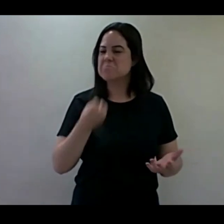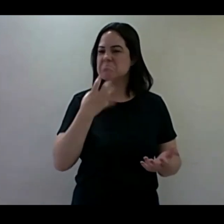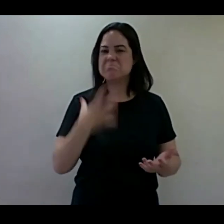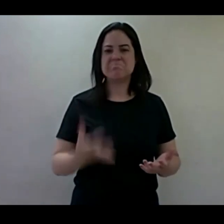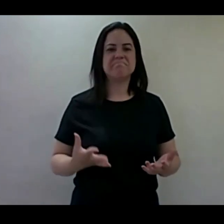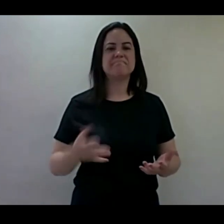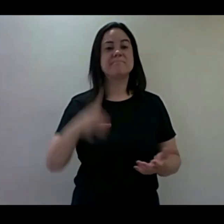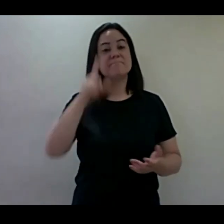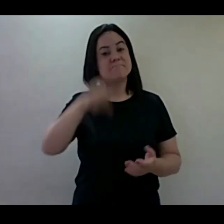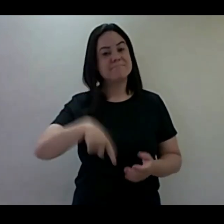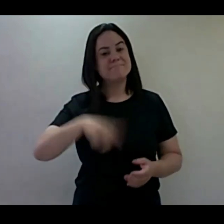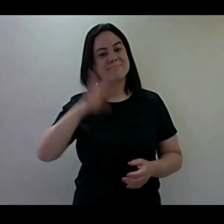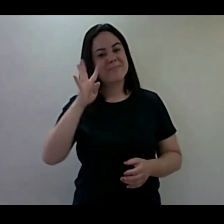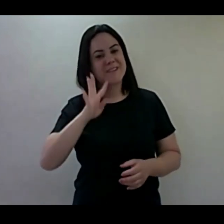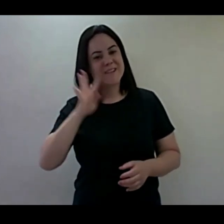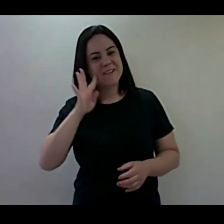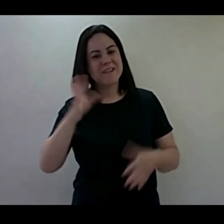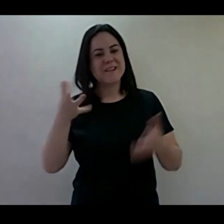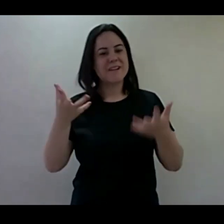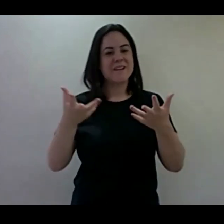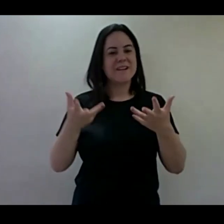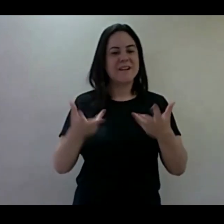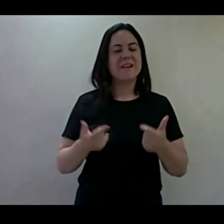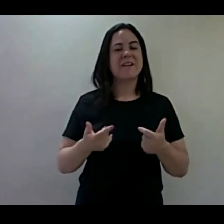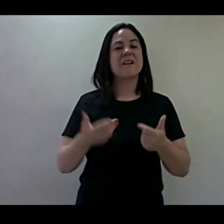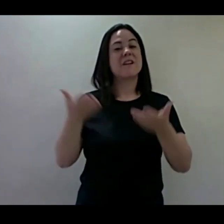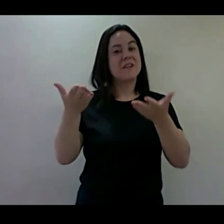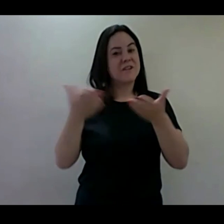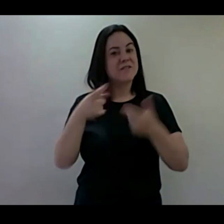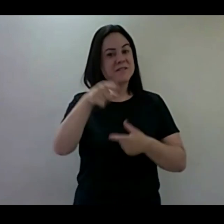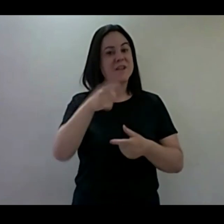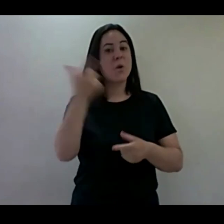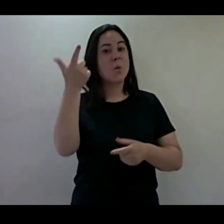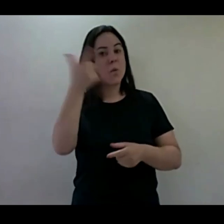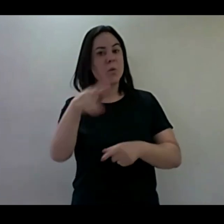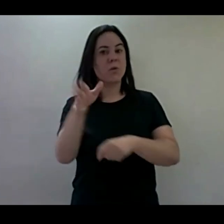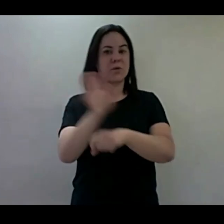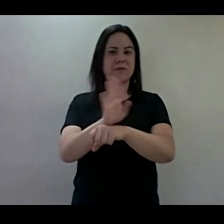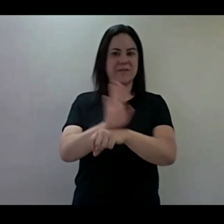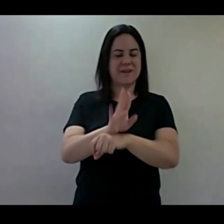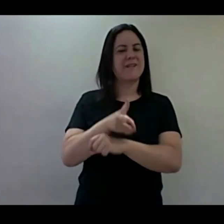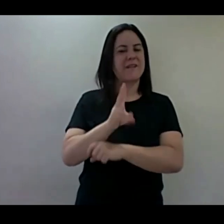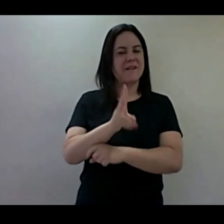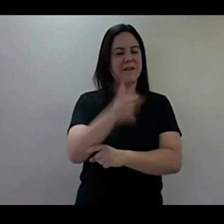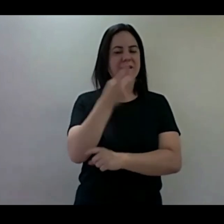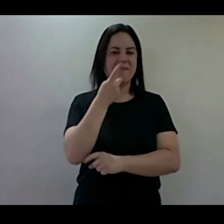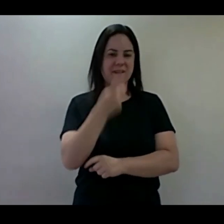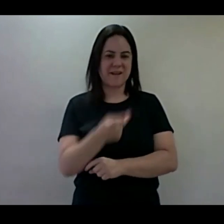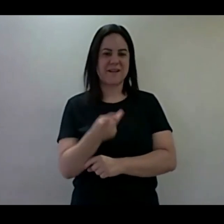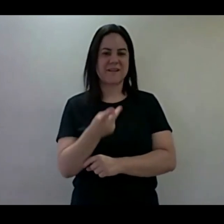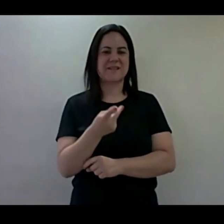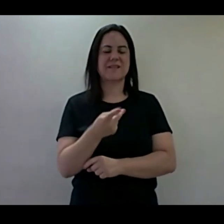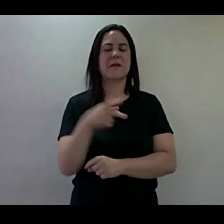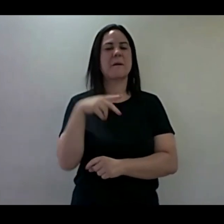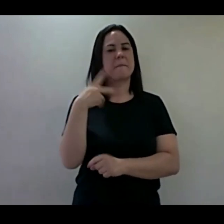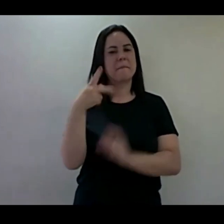tão incrível, que eu convido você para assistir o próximo vídeo. Vamos continuar falando dessa cena sensacional. Eu e a